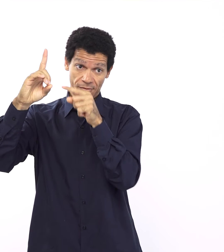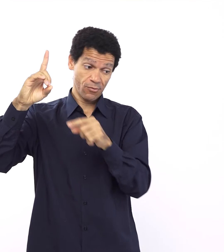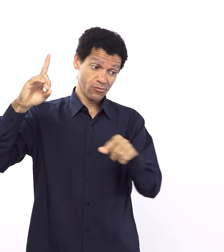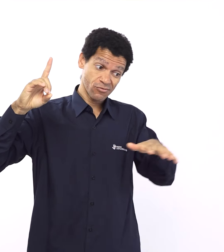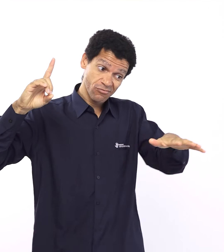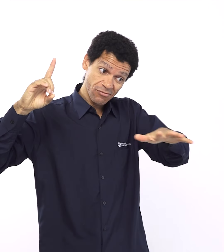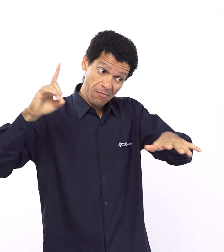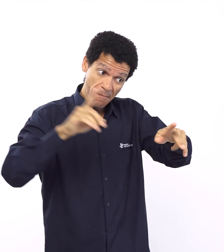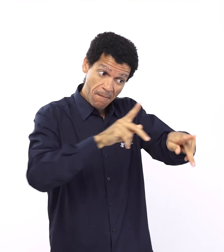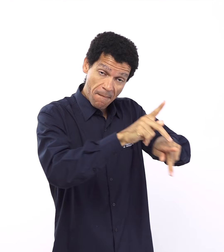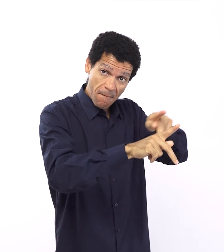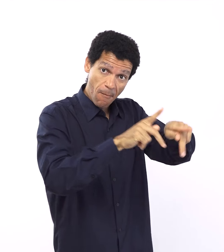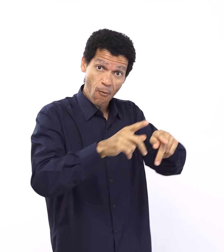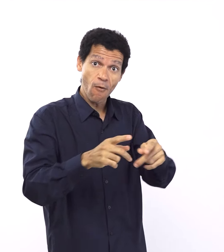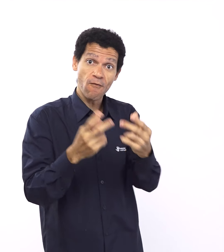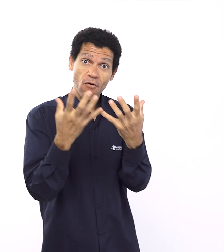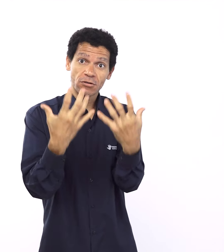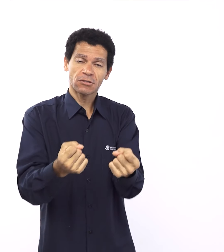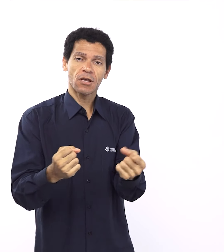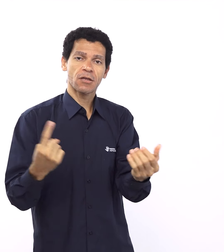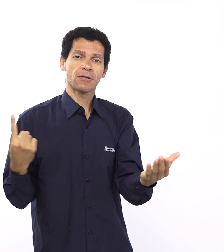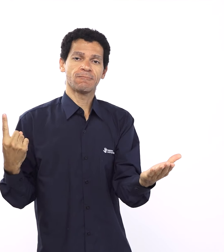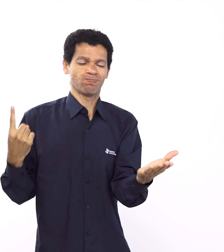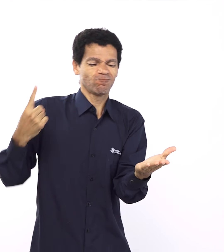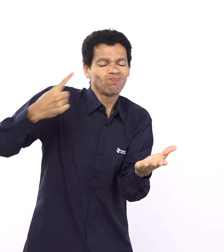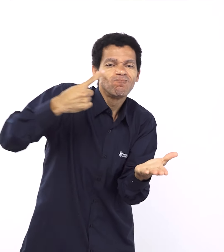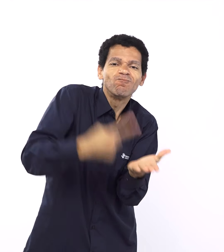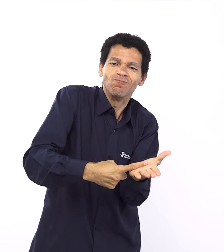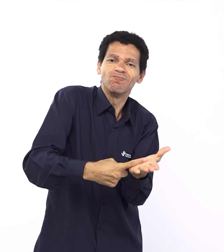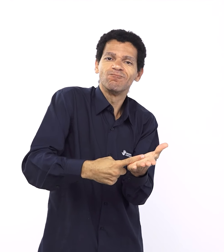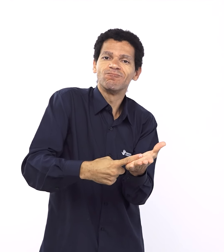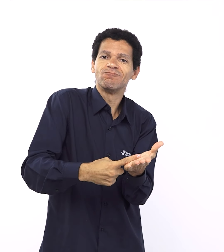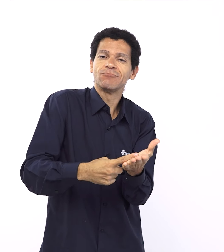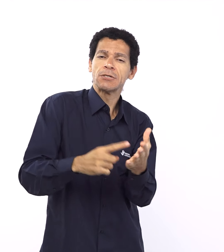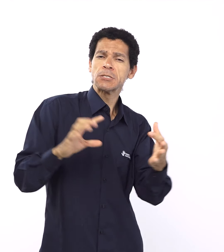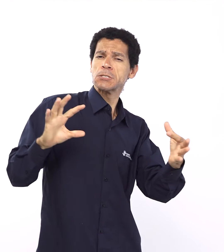Além disso, tem um outro texto, lá de Oseias, né? Oseias 6, 7,